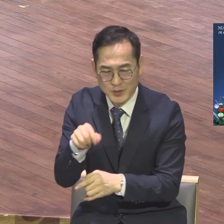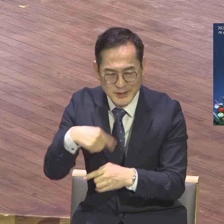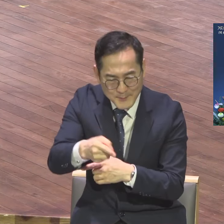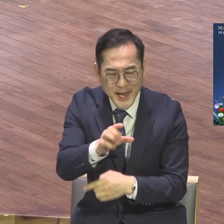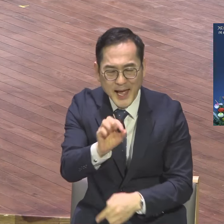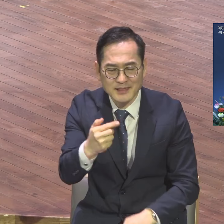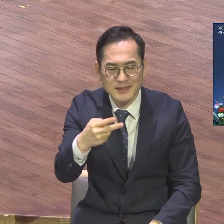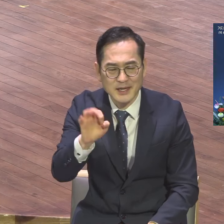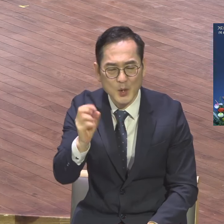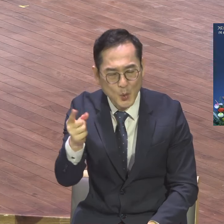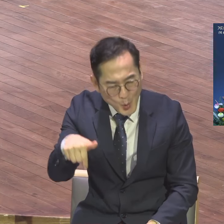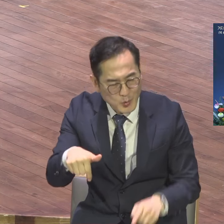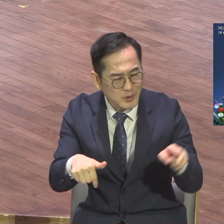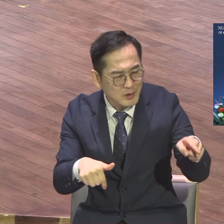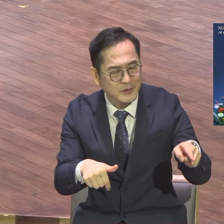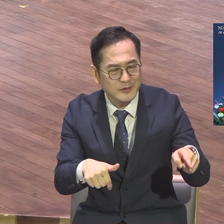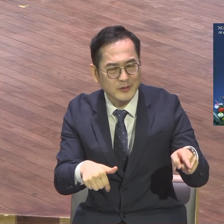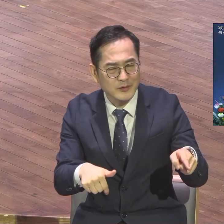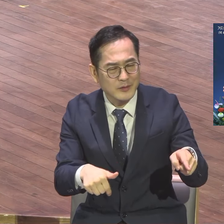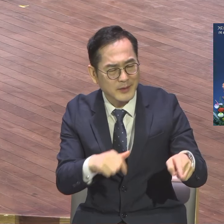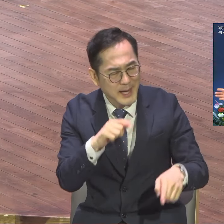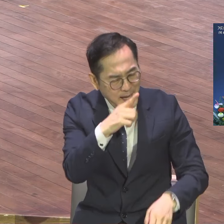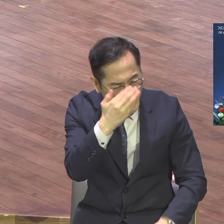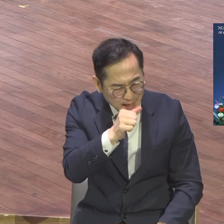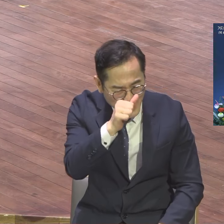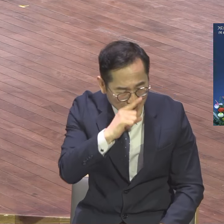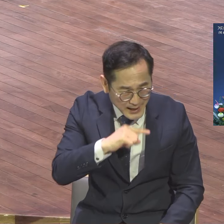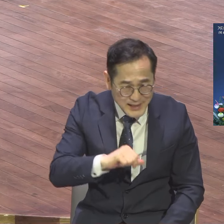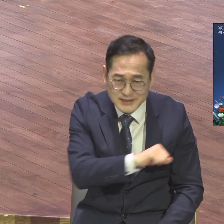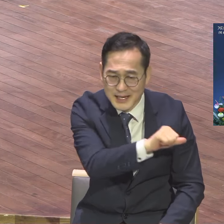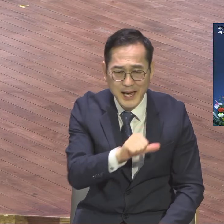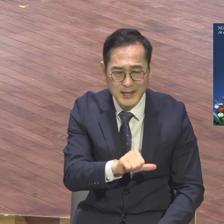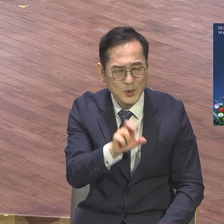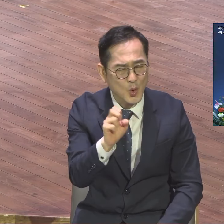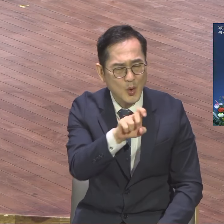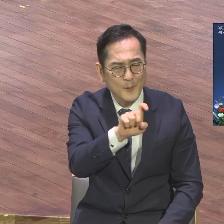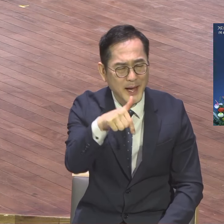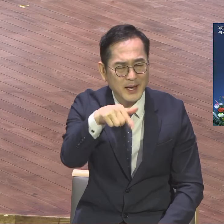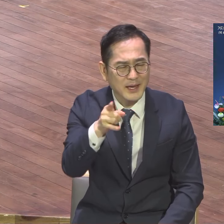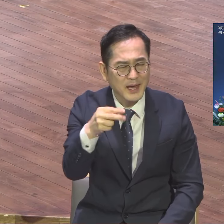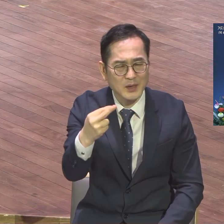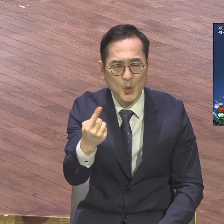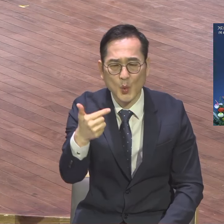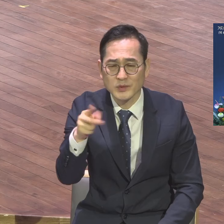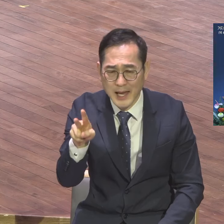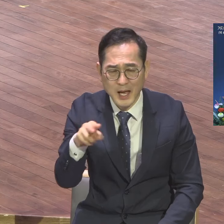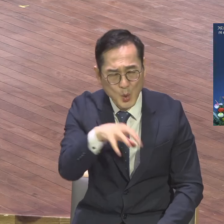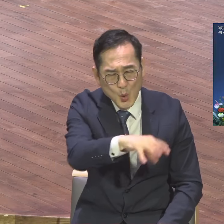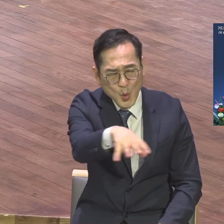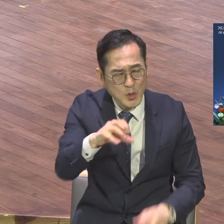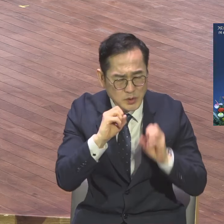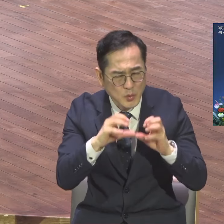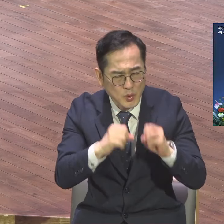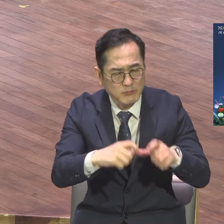마케토니아로 로마로 계속 펼쳐나가는 것이 사도행전 신앙생활이 사도행전